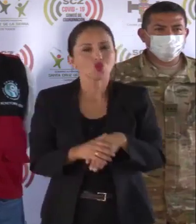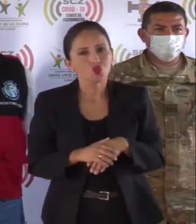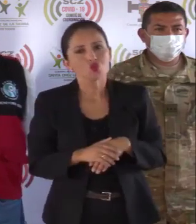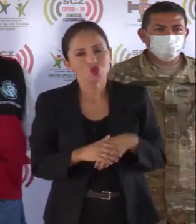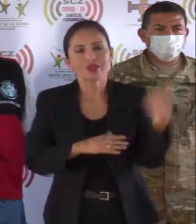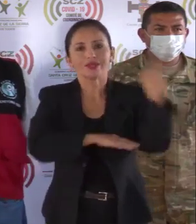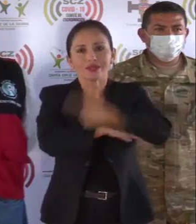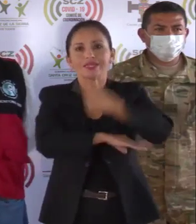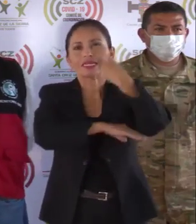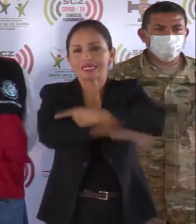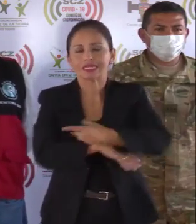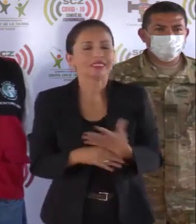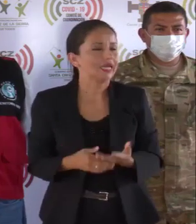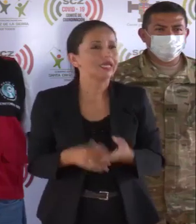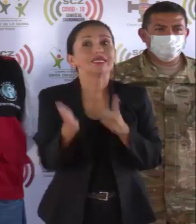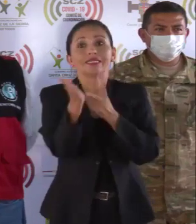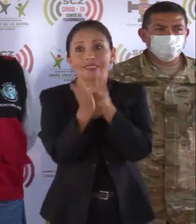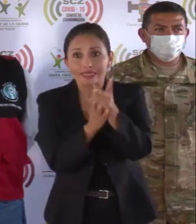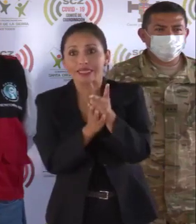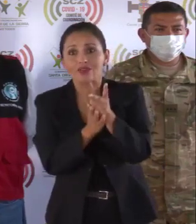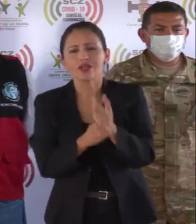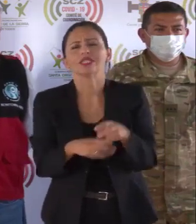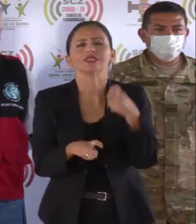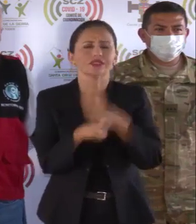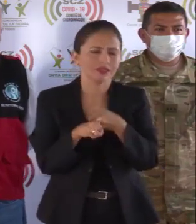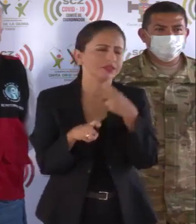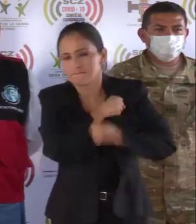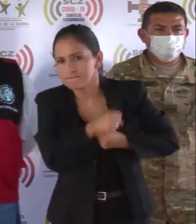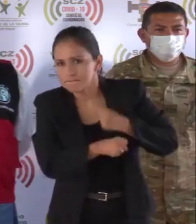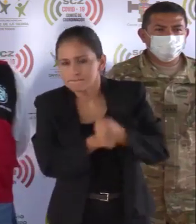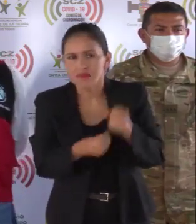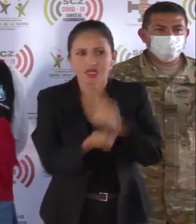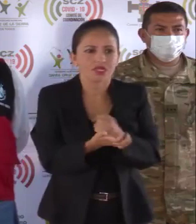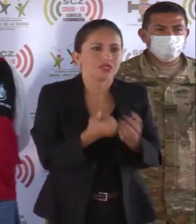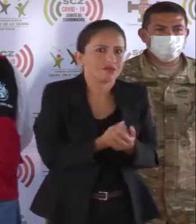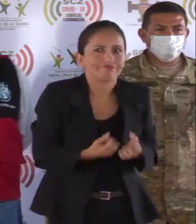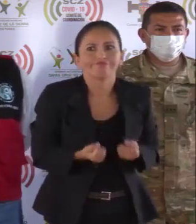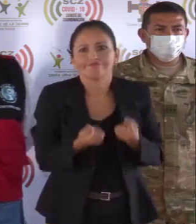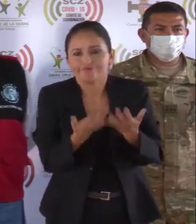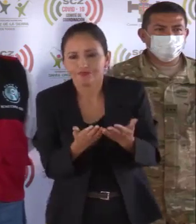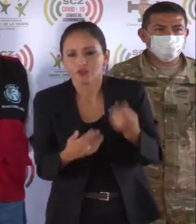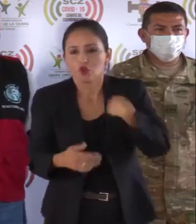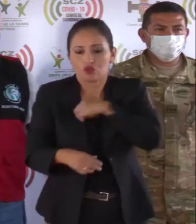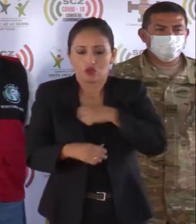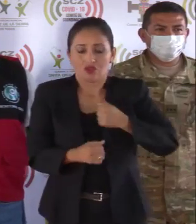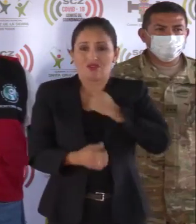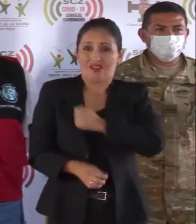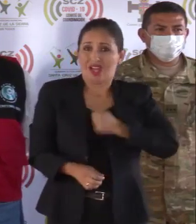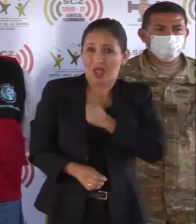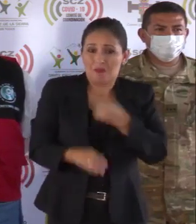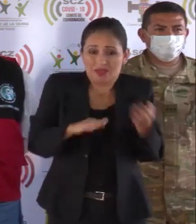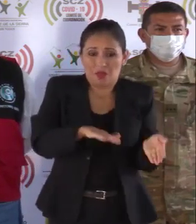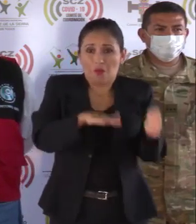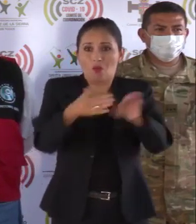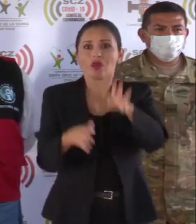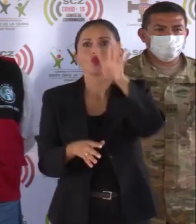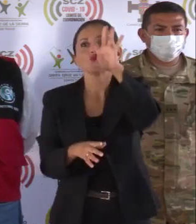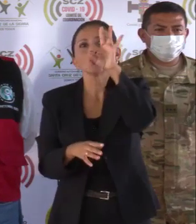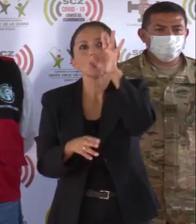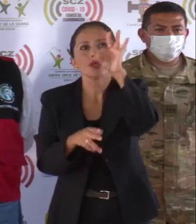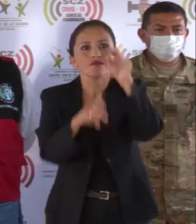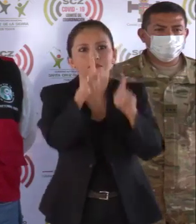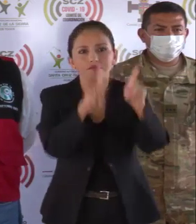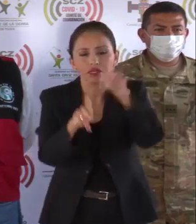extremadamente difíciles, donde hemos tenido que lamentar la muerte de nueve